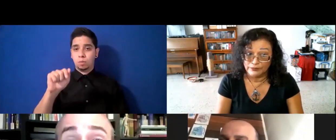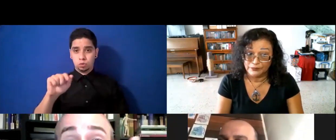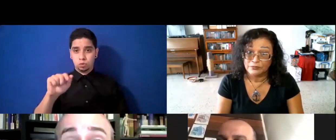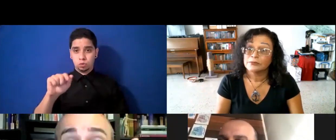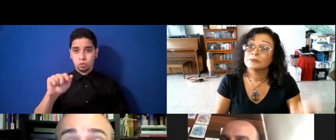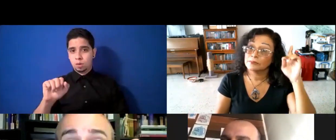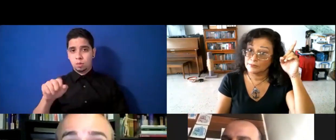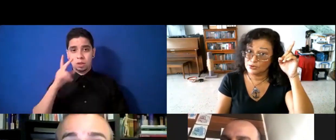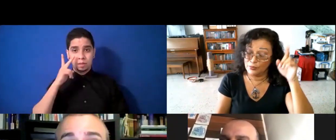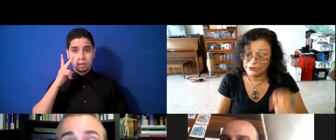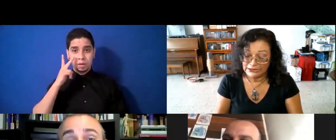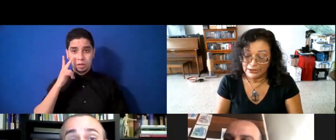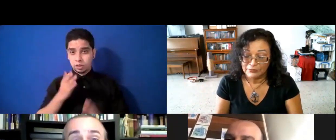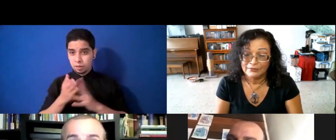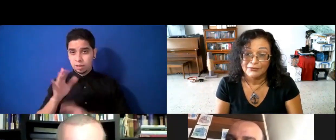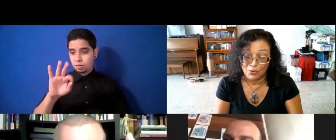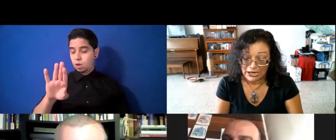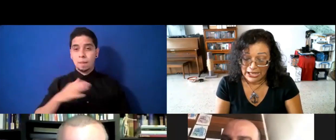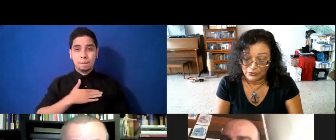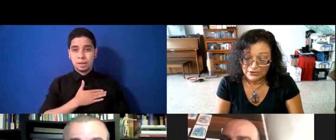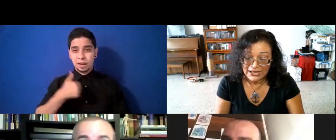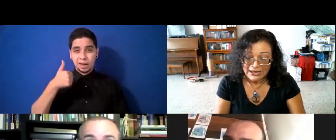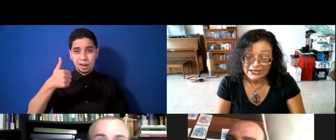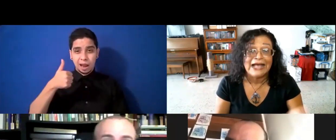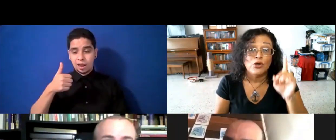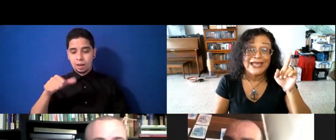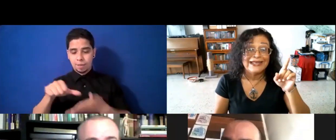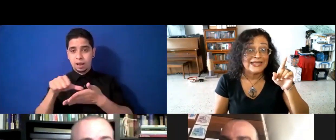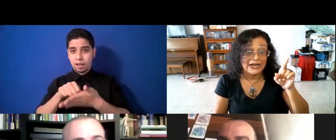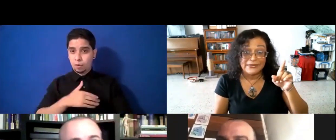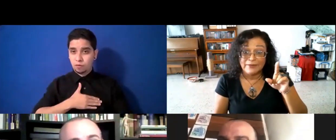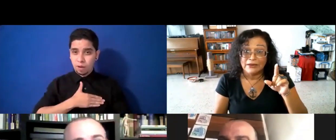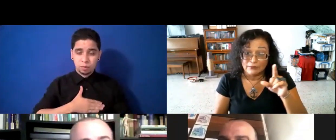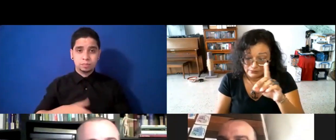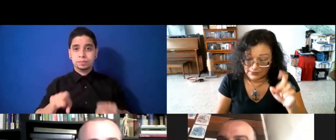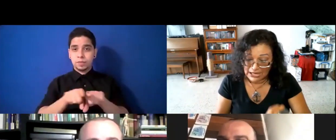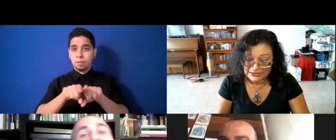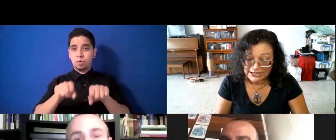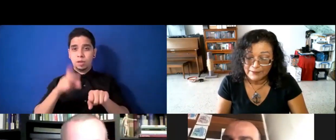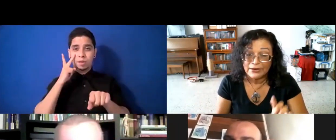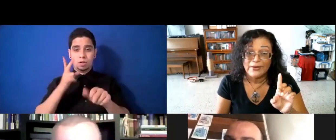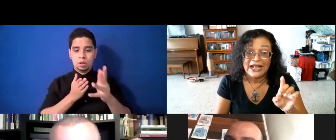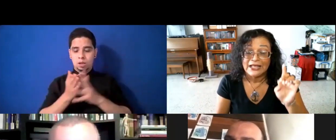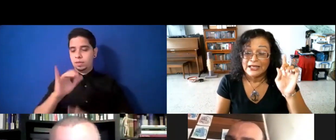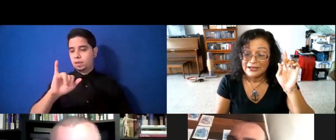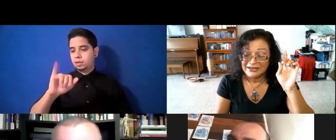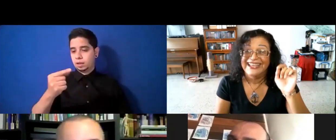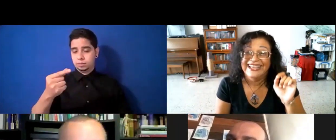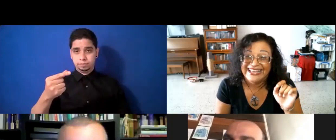a la página. Pero claro. Ah, no, y en Instagram también. Así que. Y ahí le